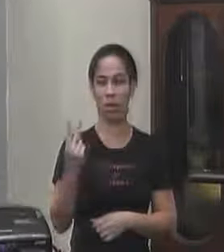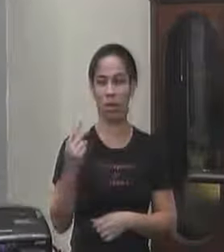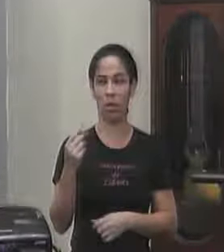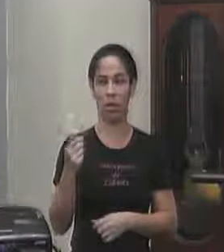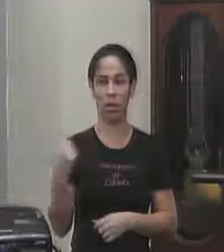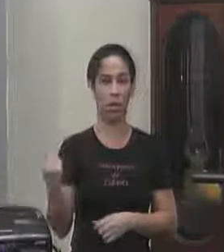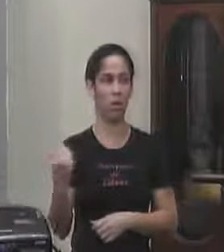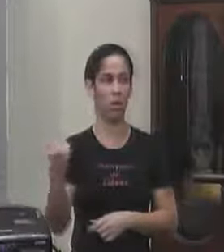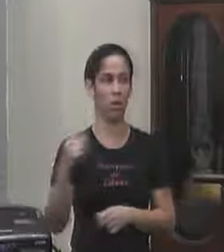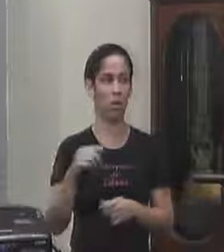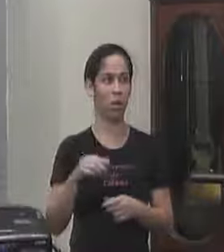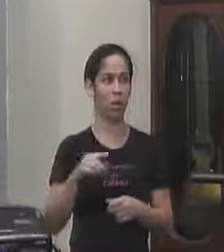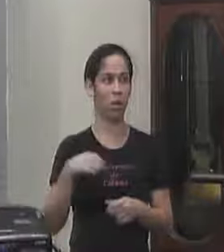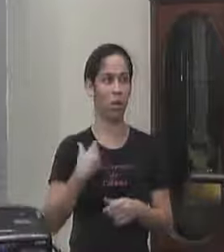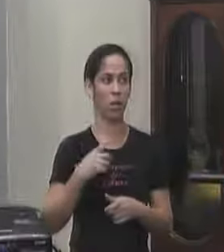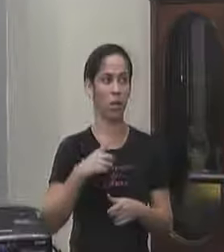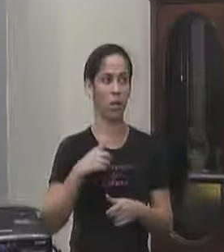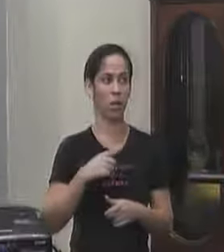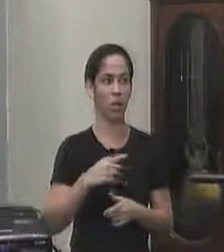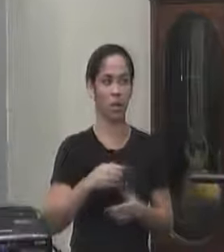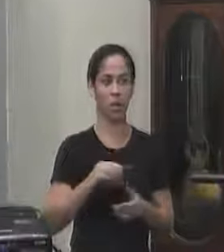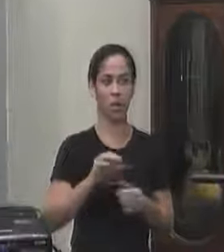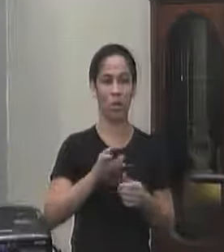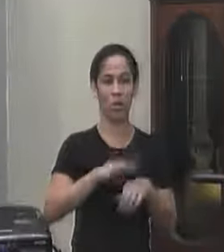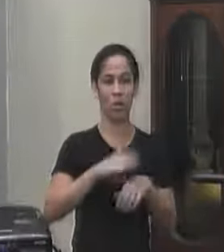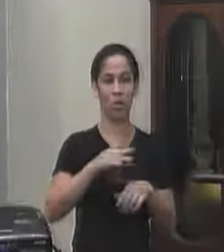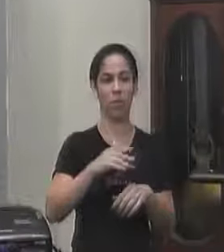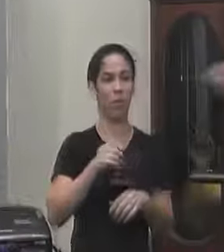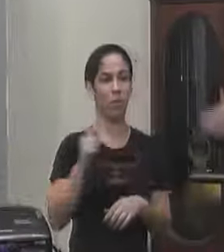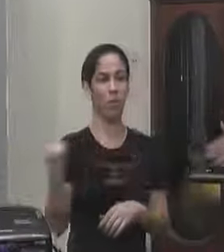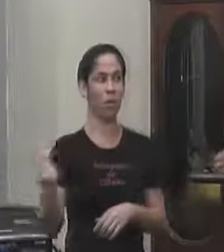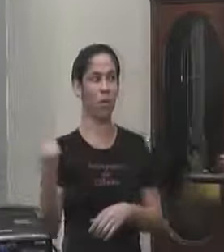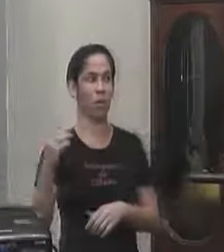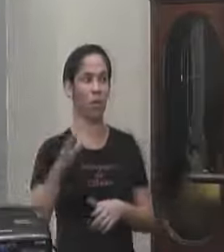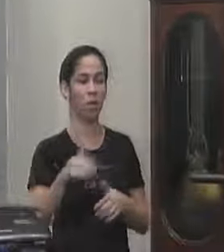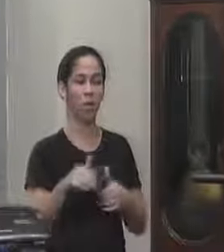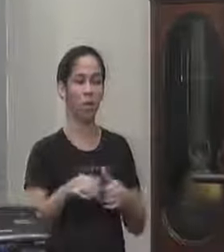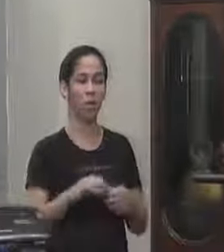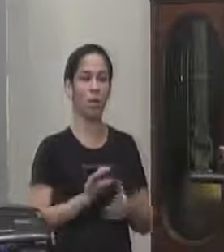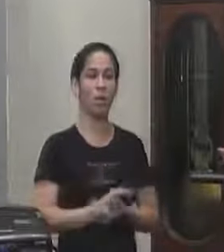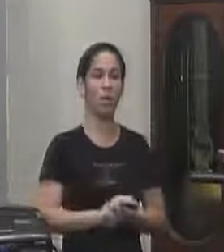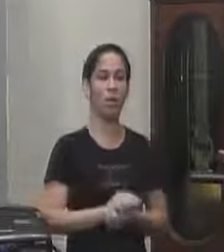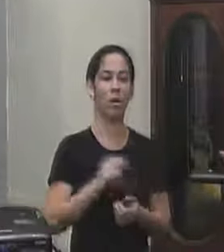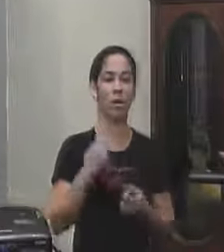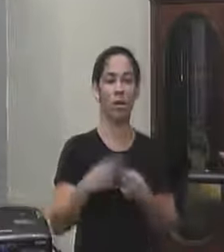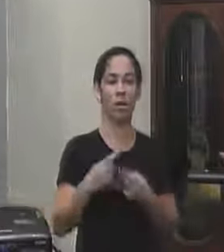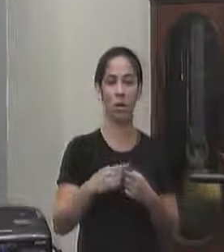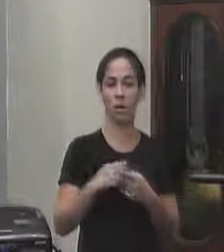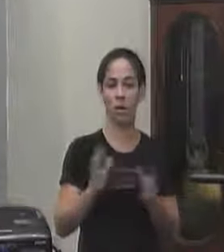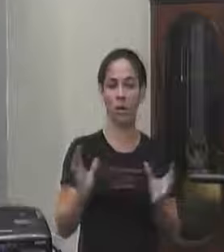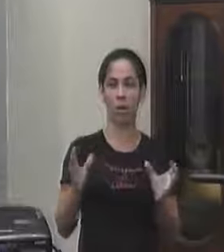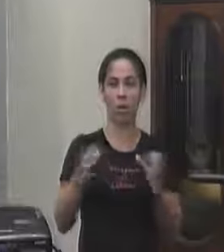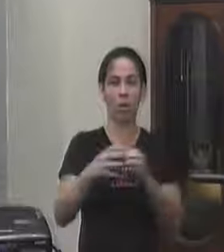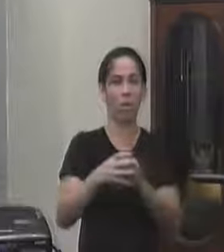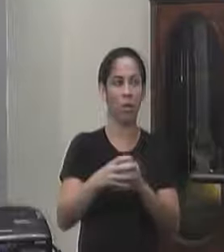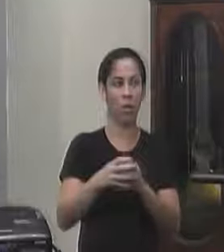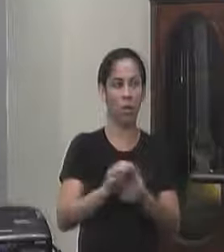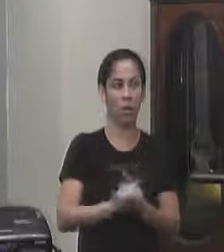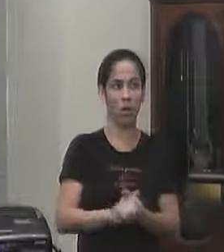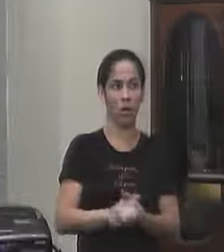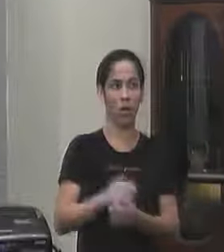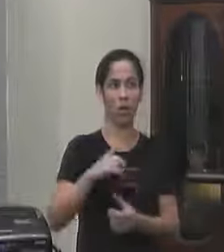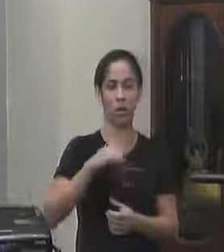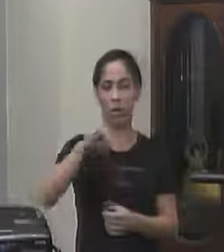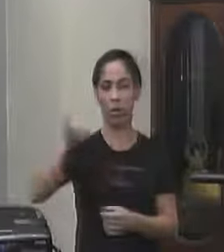na verdade nós não estávamos até com mais adultos ali mas por que que houve a junção você vai ter